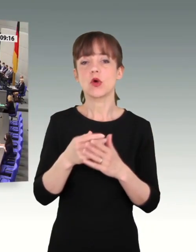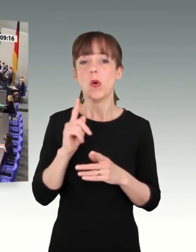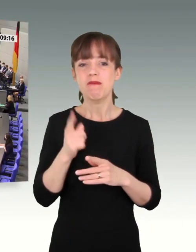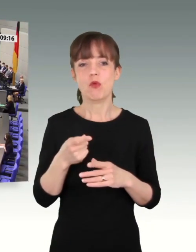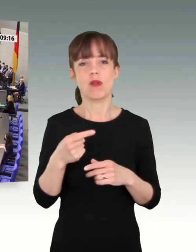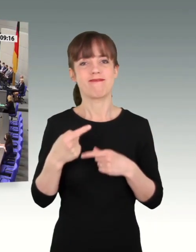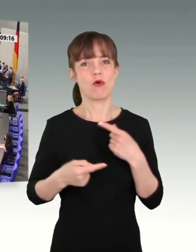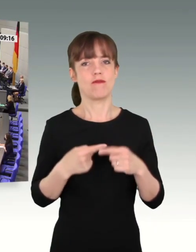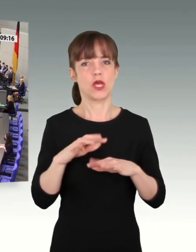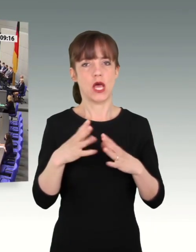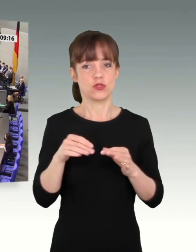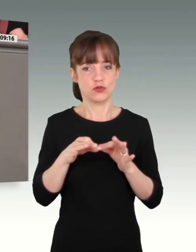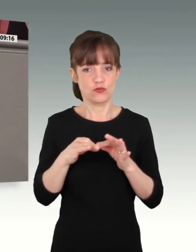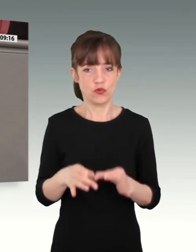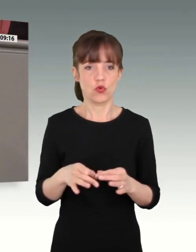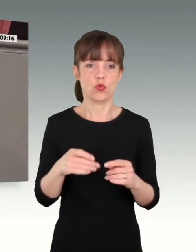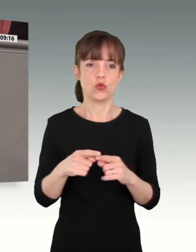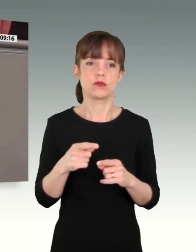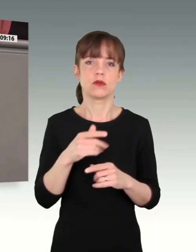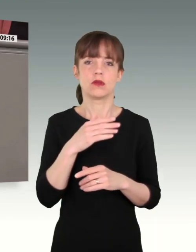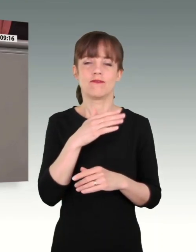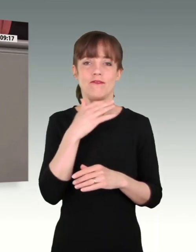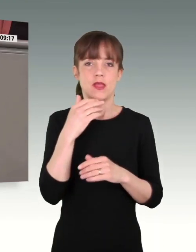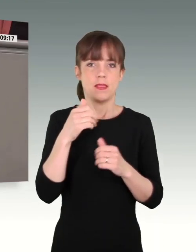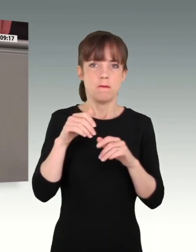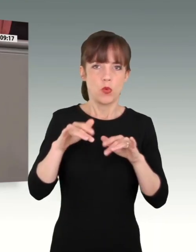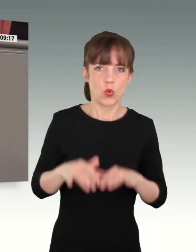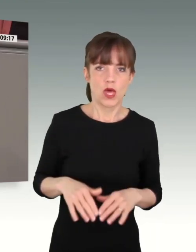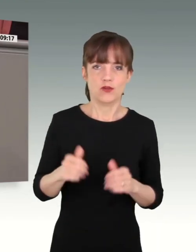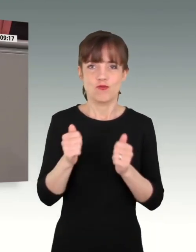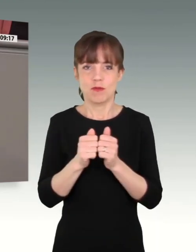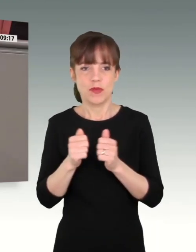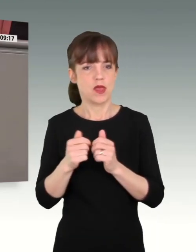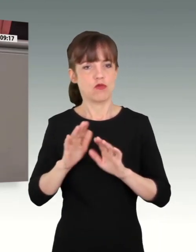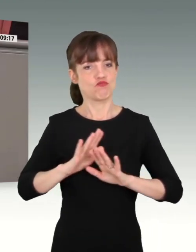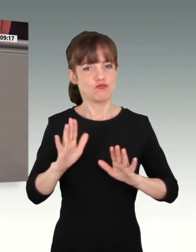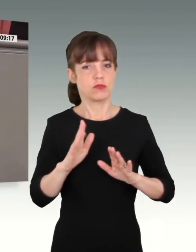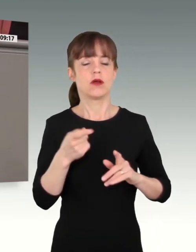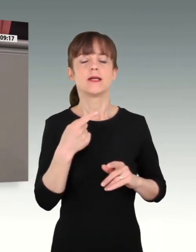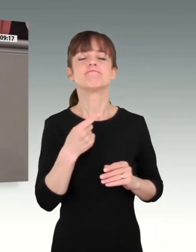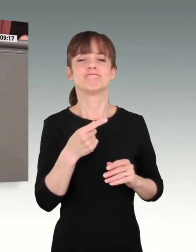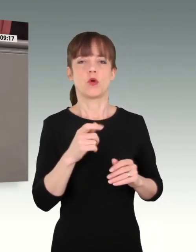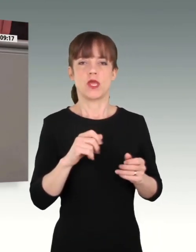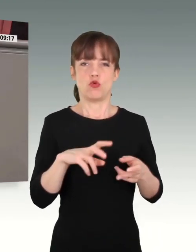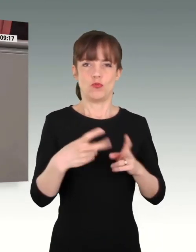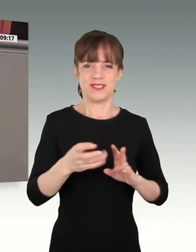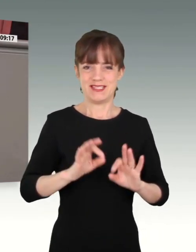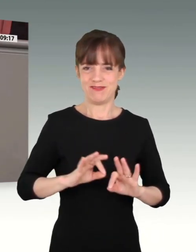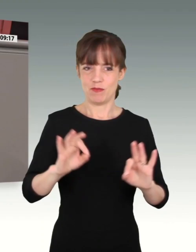diese wichtige Verbesserung möglich gemacht. Und Sie haben zum Ausdruck gebracht, wir tun alles, was für den